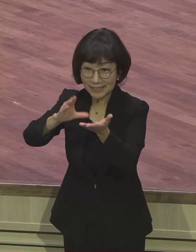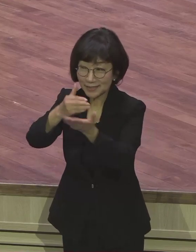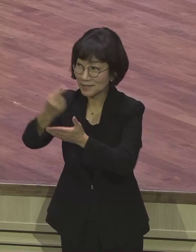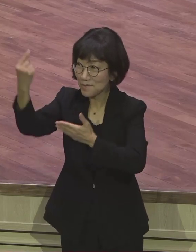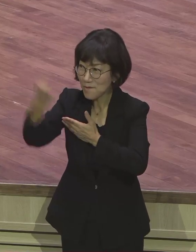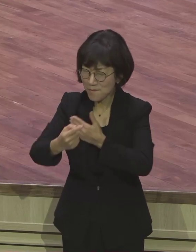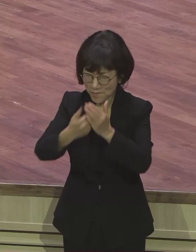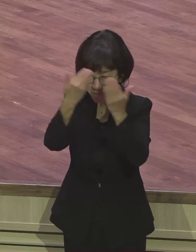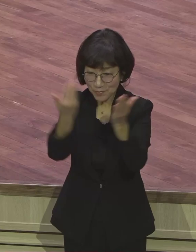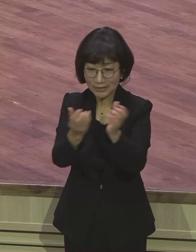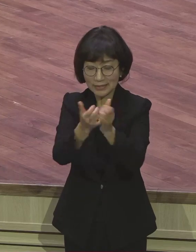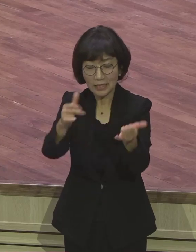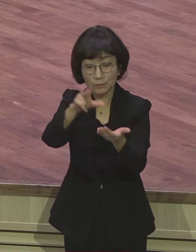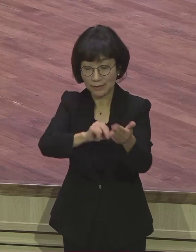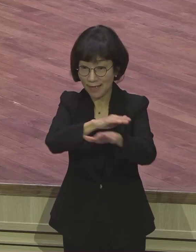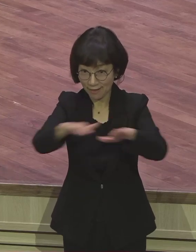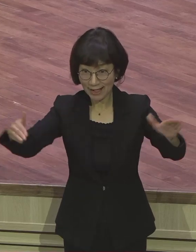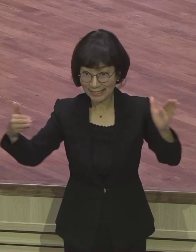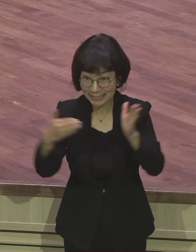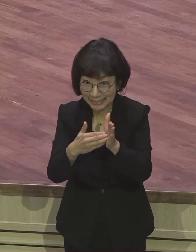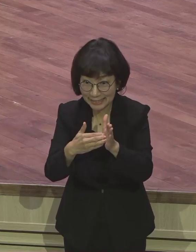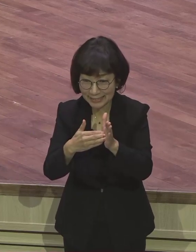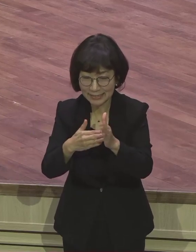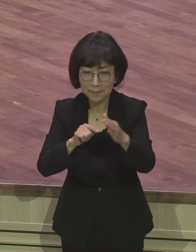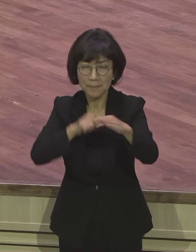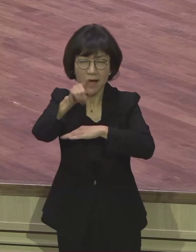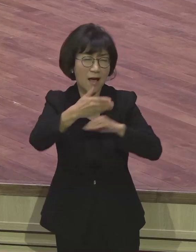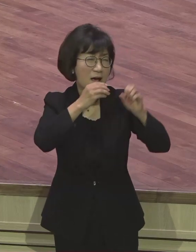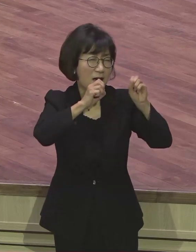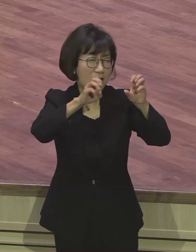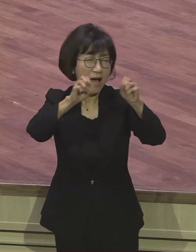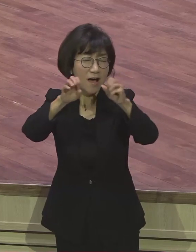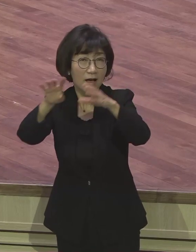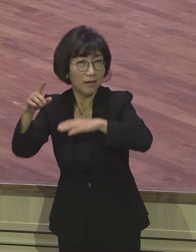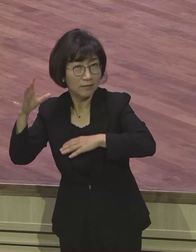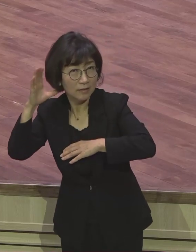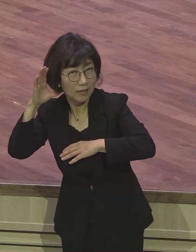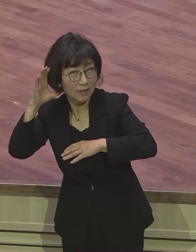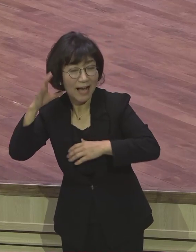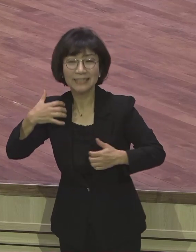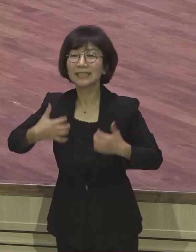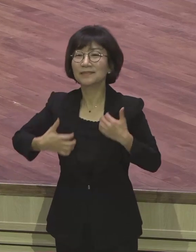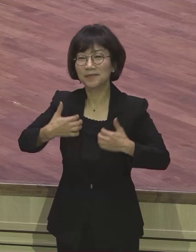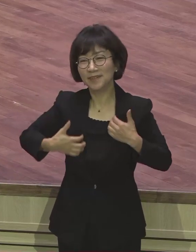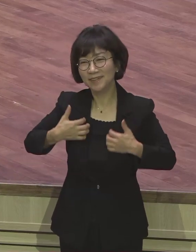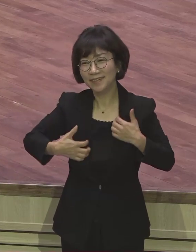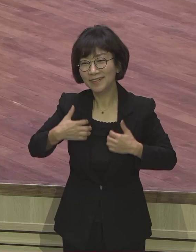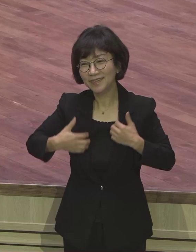전해지는 이 자체를 바울은 기뻐했다. 기뻐했다는 것입니다. 복음이 증가되는 것이죠.